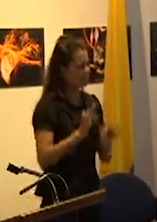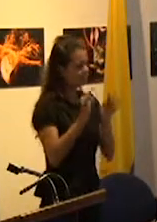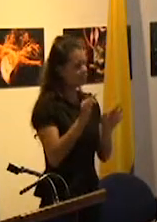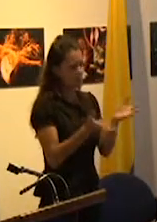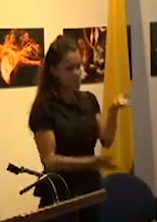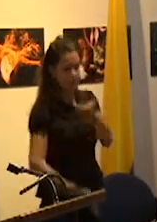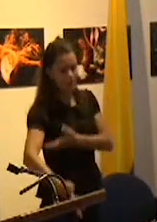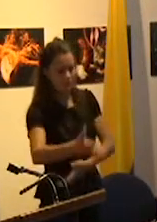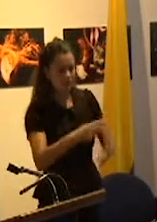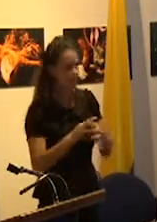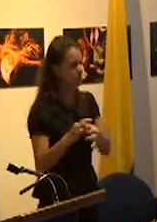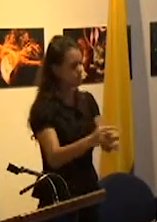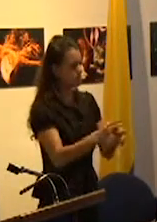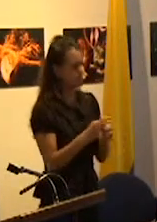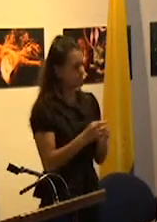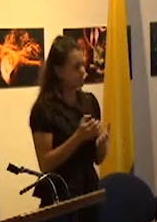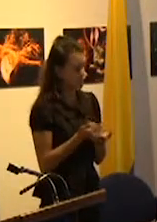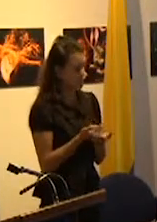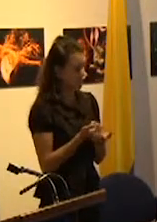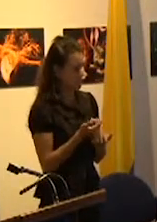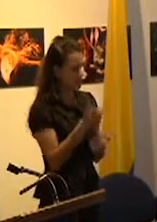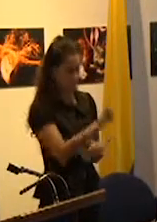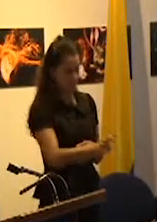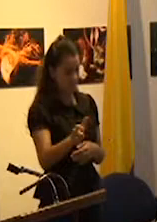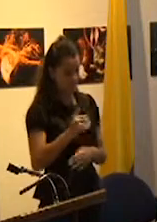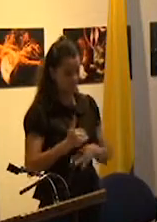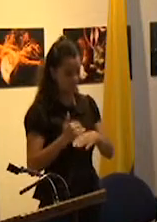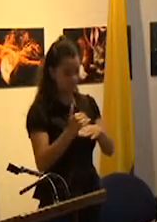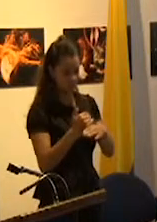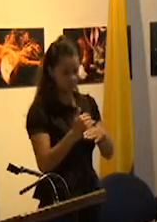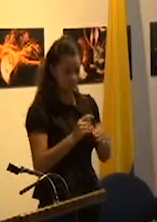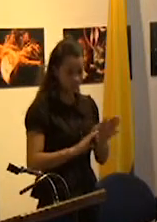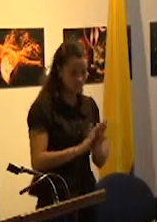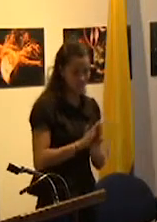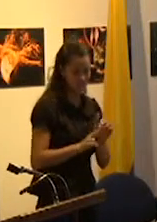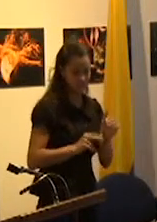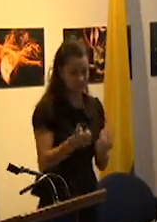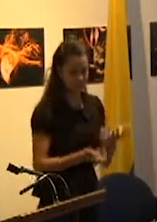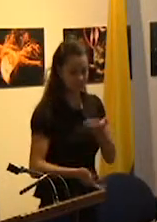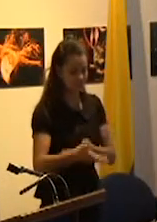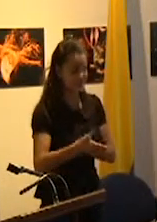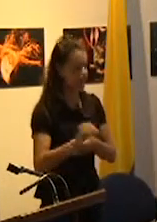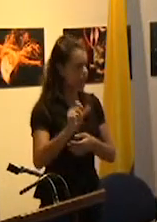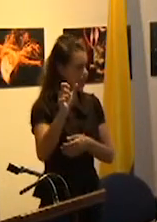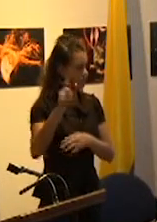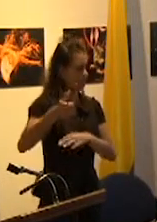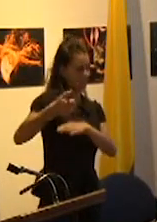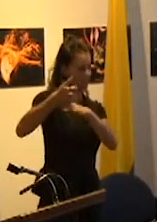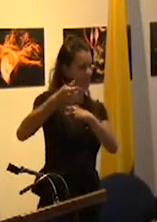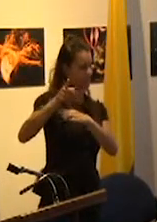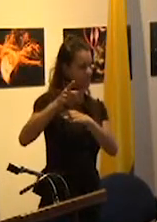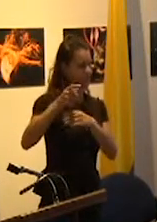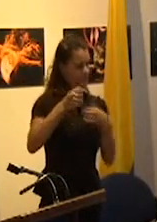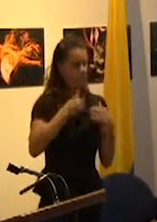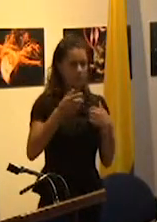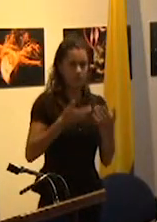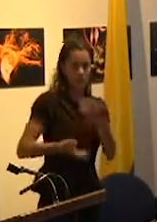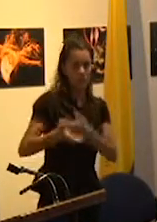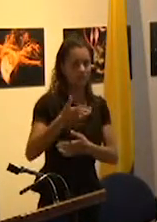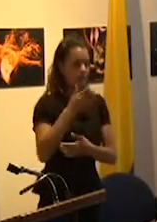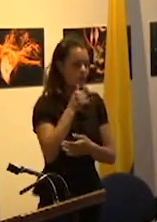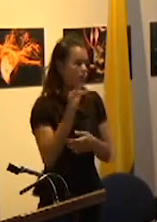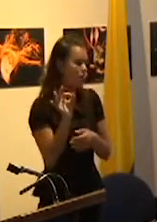que se construye entre los iguales y con la autoridad en este espacio de mediación